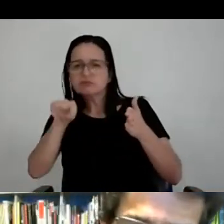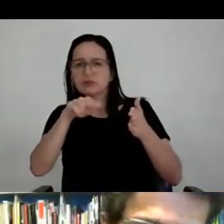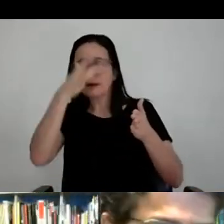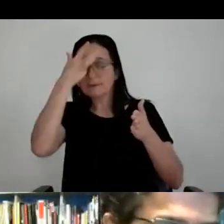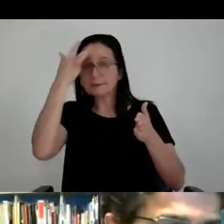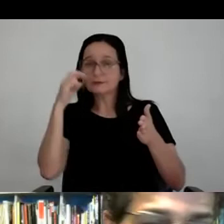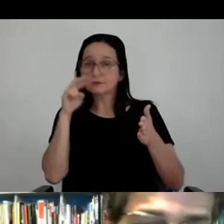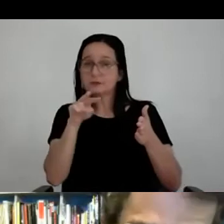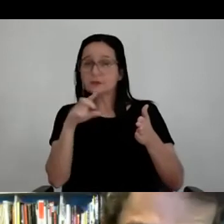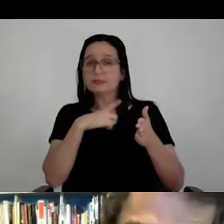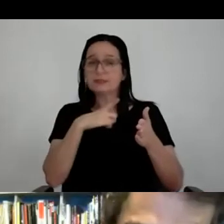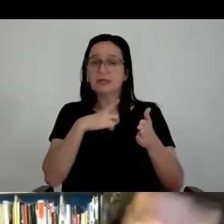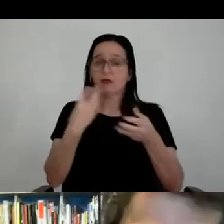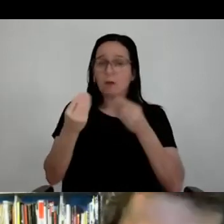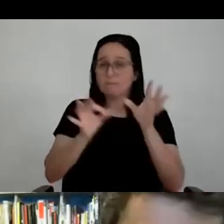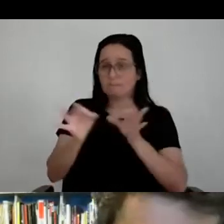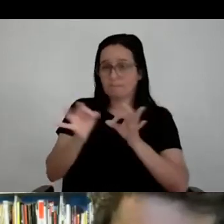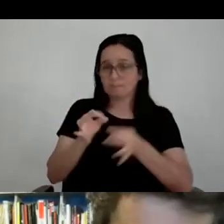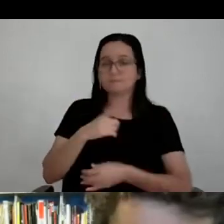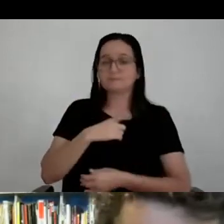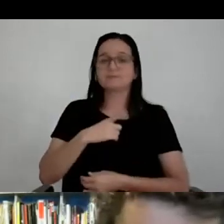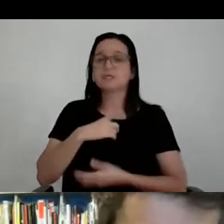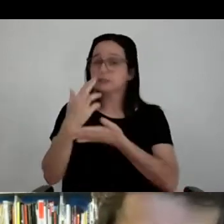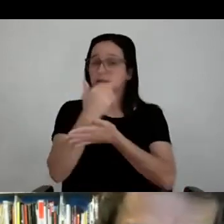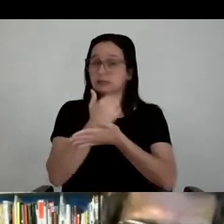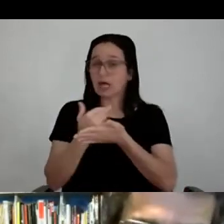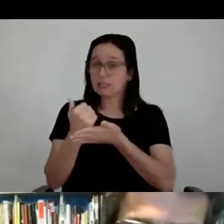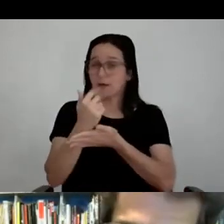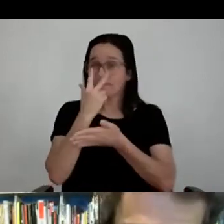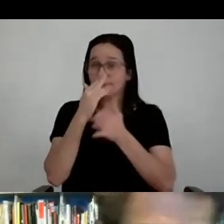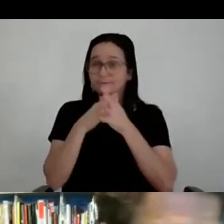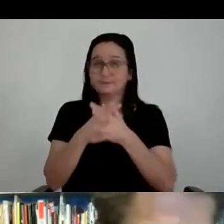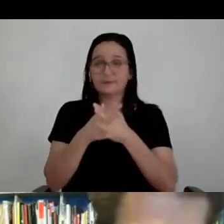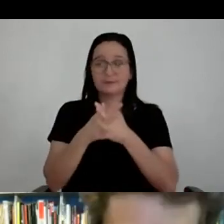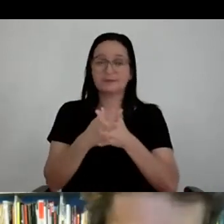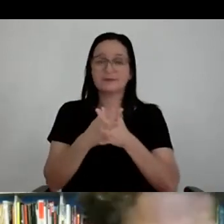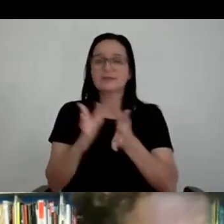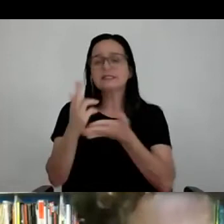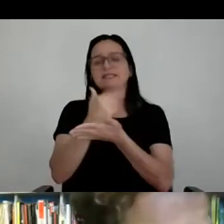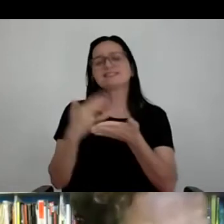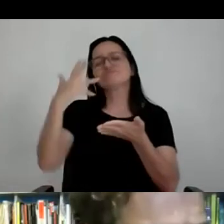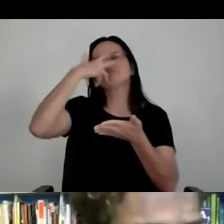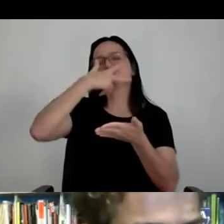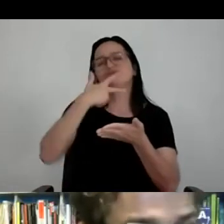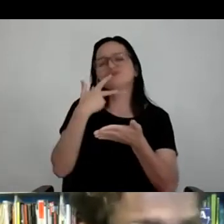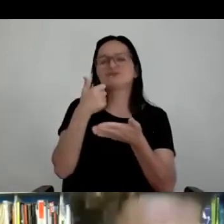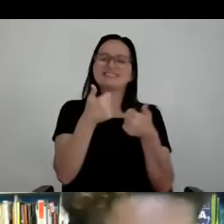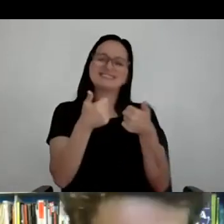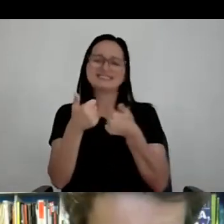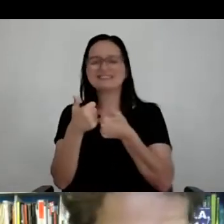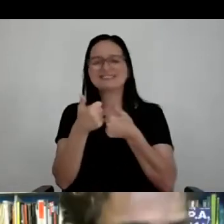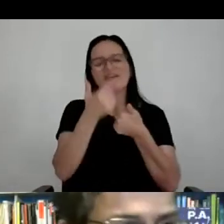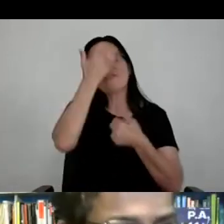noção do que foi projetado. O desenho engana muito a gente. O desenho, você bota o desenho, está tudo lindo, tudo bonitinho, tudo